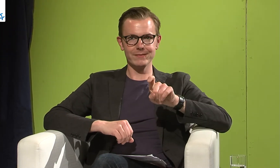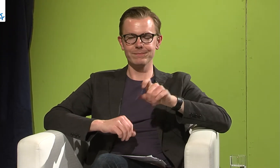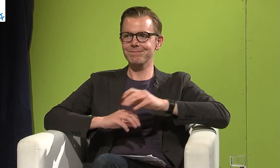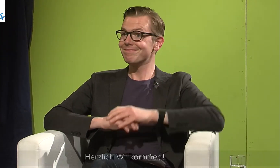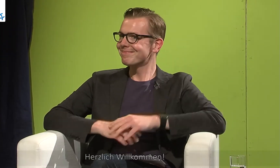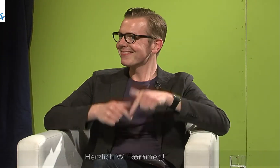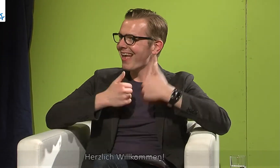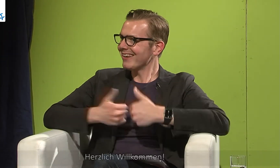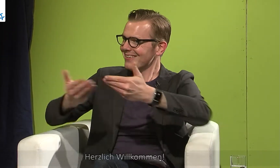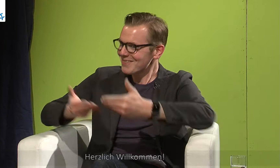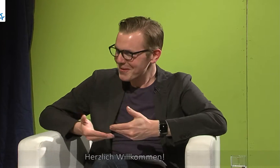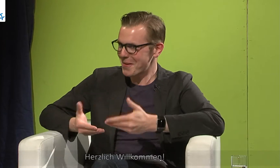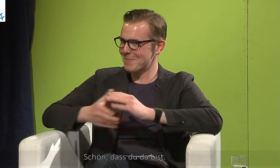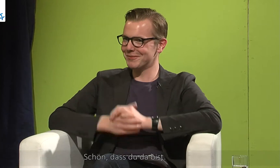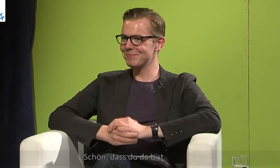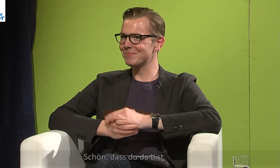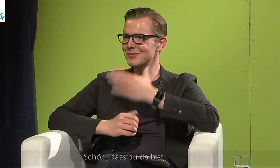Herzlich willkommen. Schön, dass du da bist.